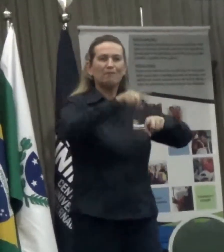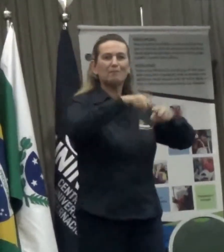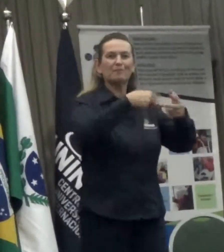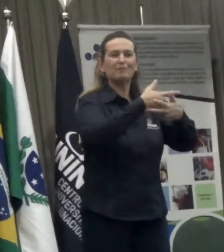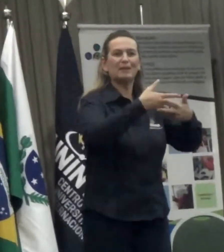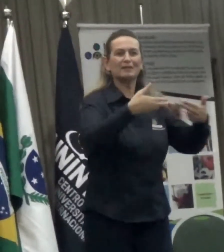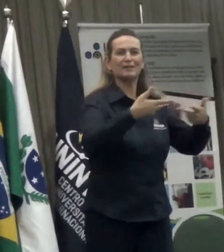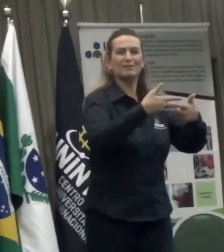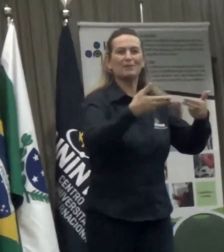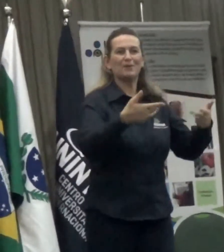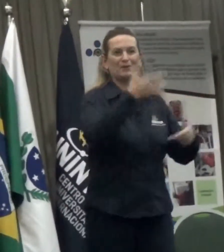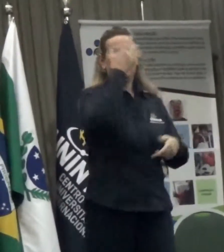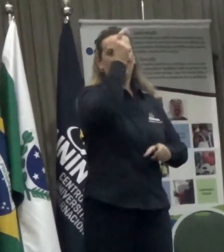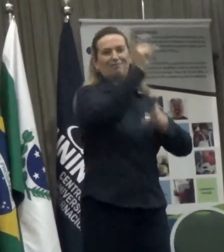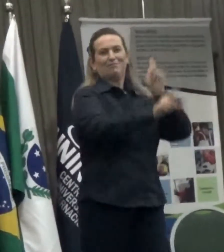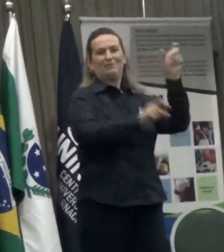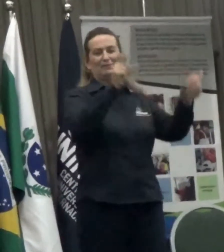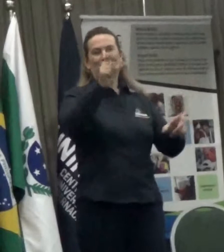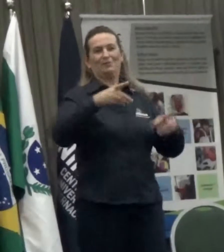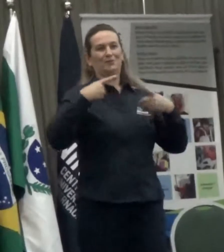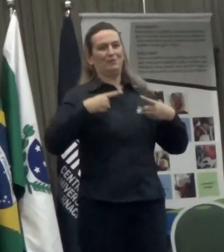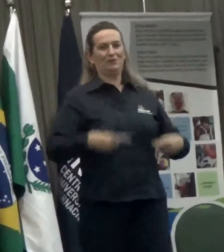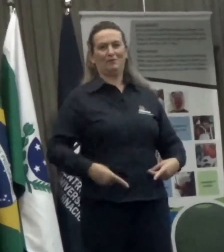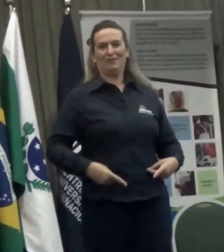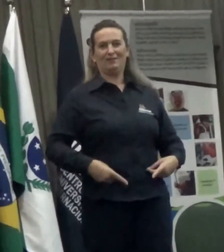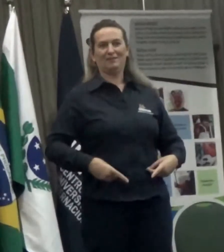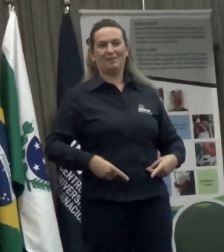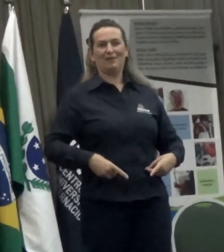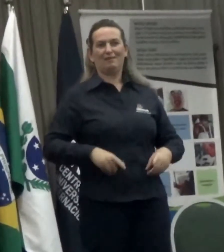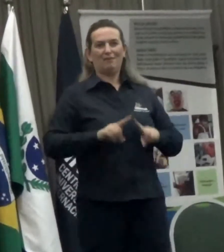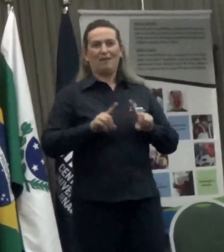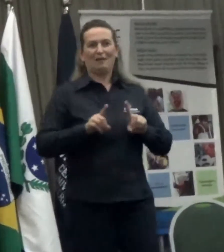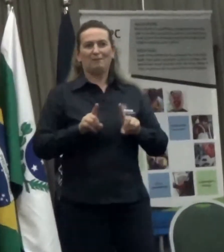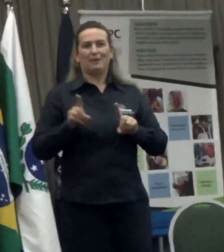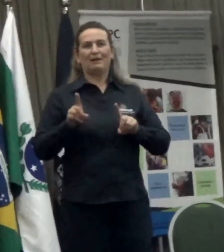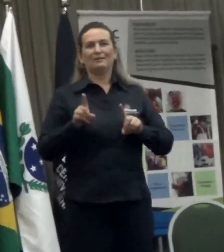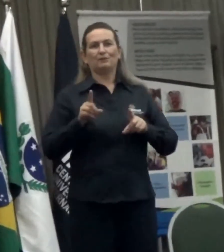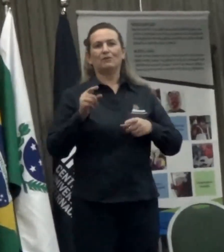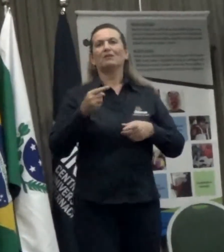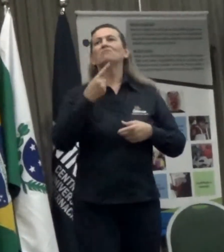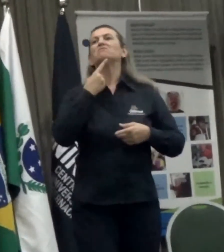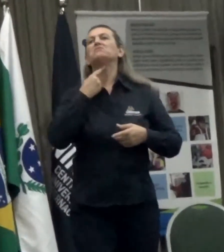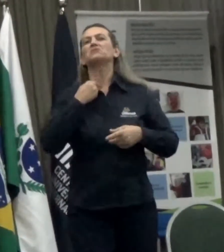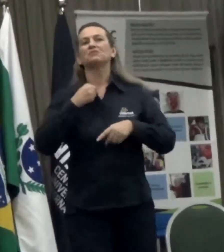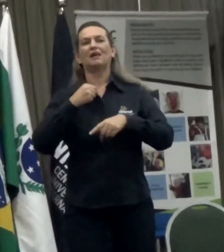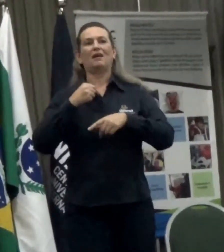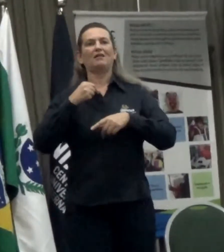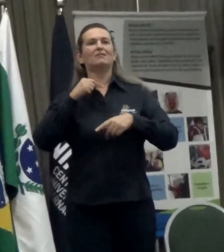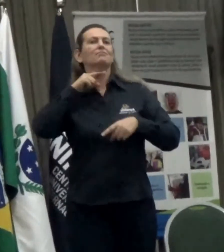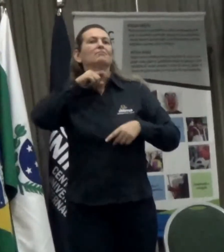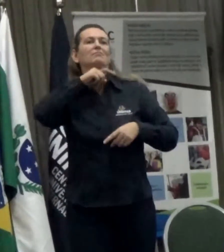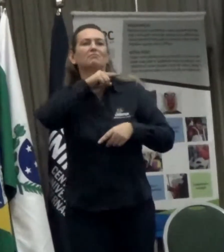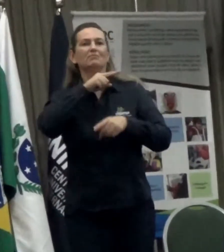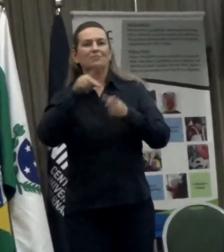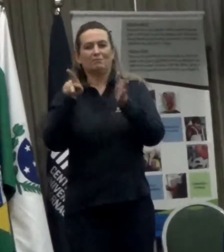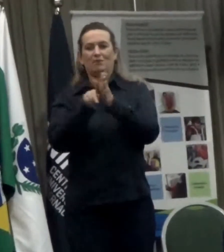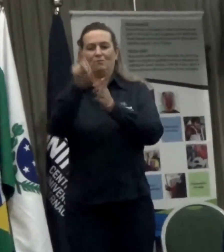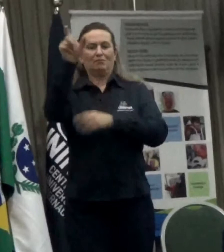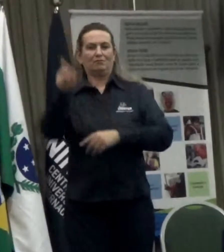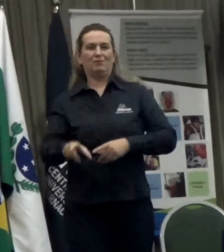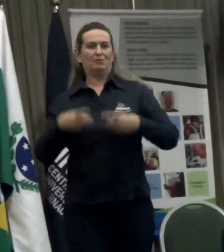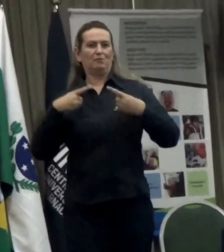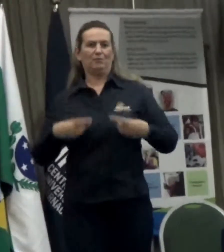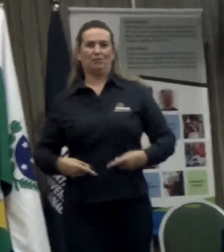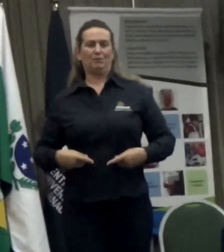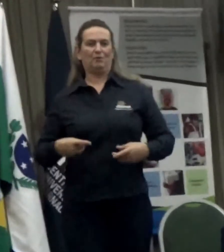sociabilidade, não mais opções, orientação sexual e tudo mais. A pessoa com deficiência intelectual